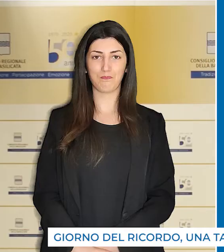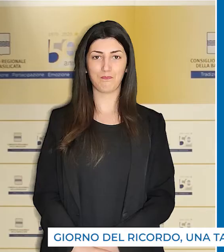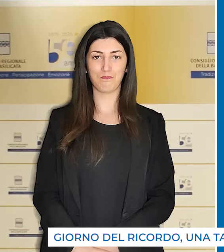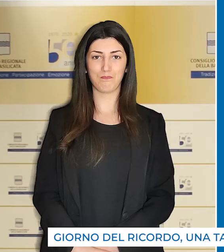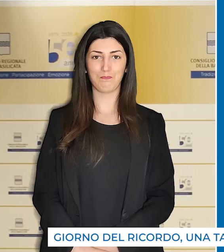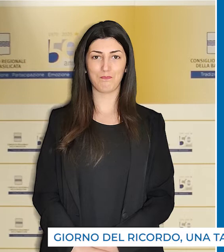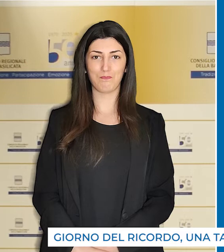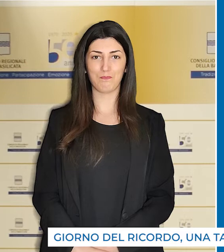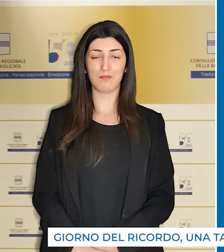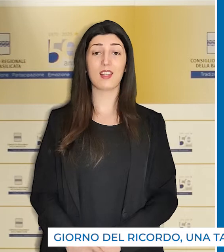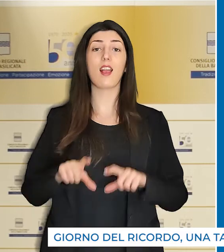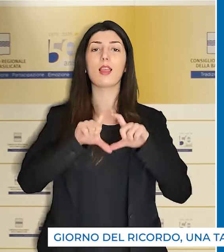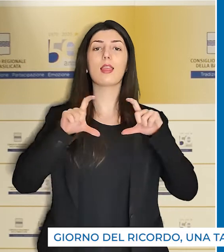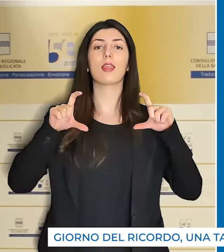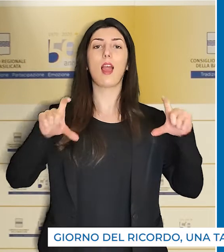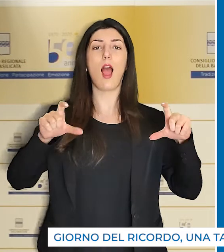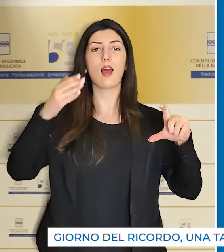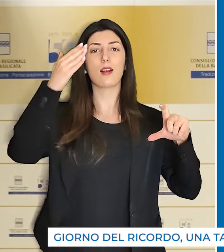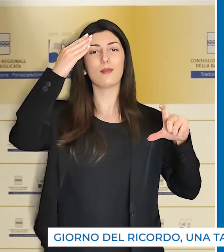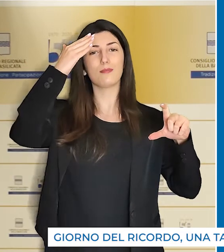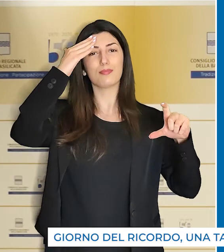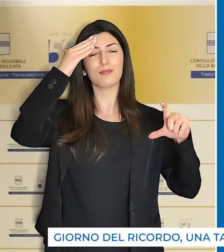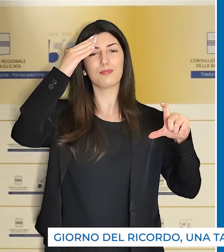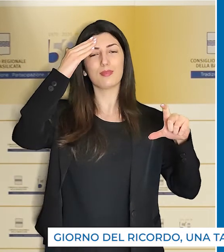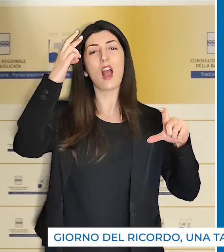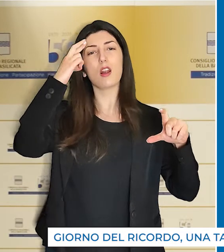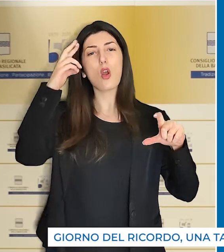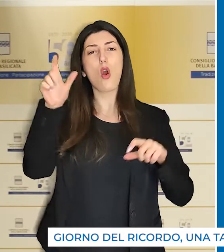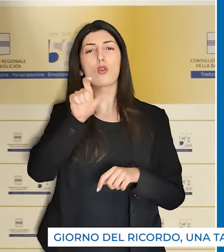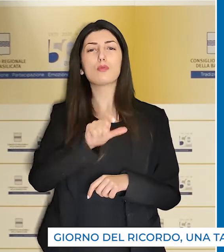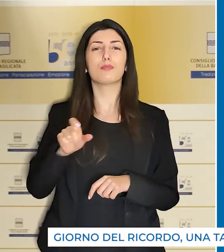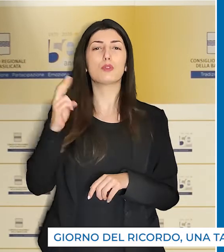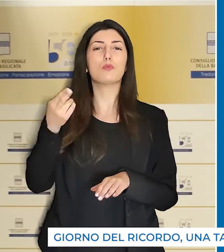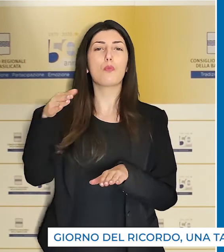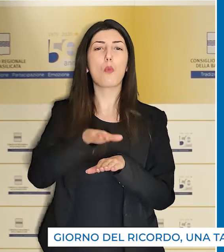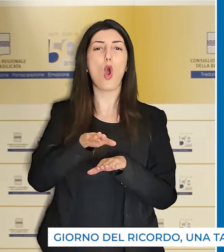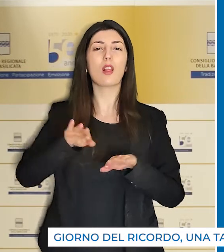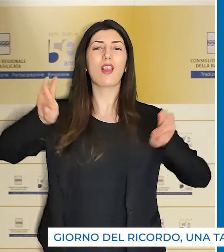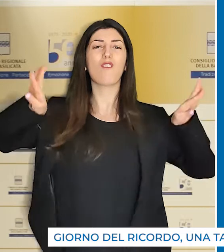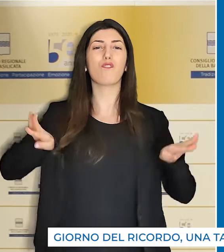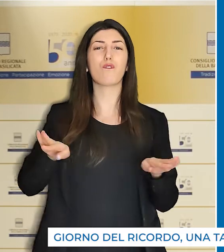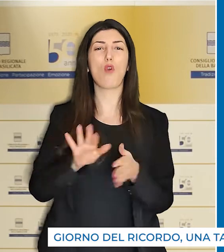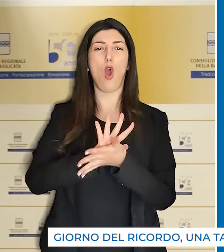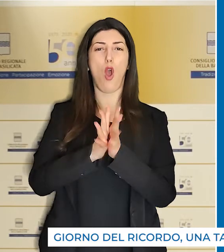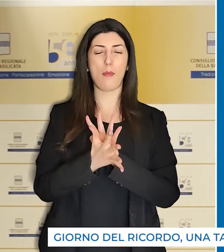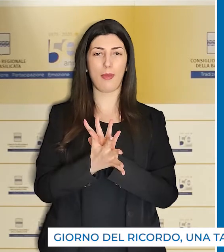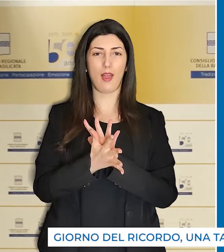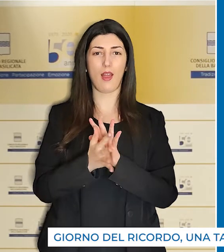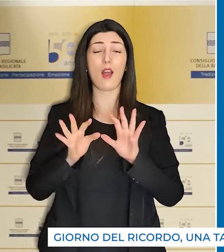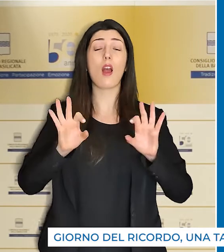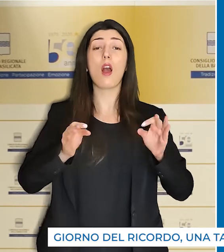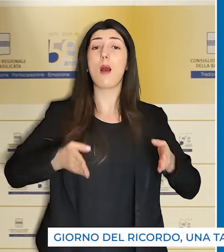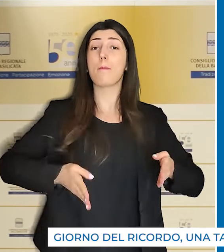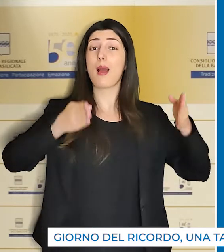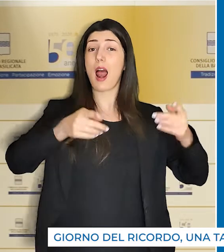Una targa commemorativa al ricordo delle vittime delle foibe, apposta sulla colonna d'ingresso